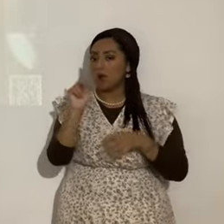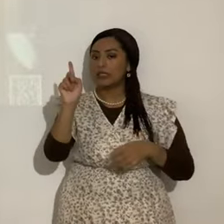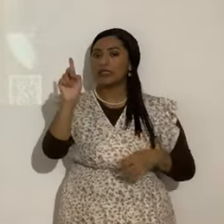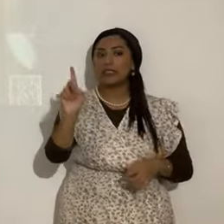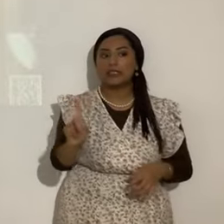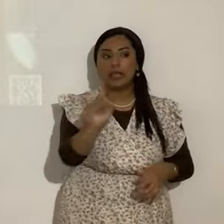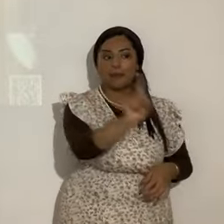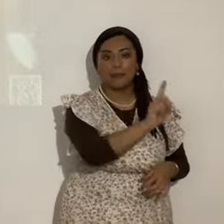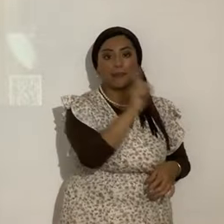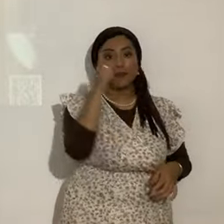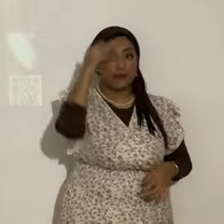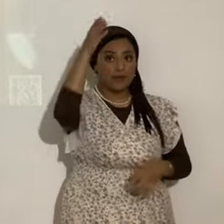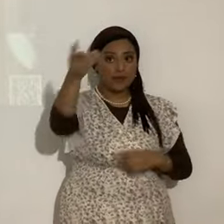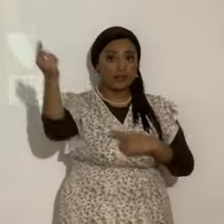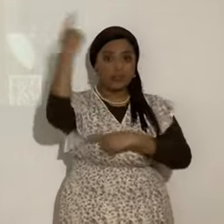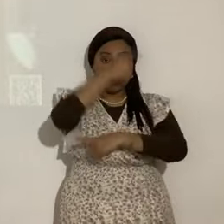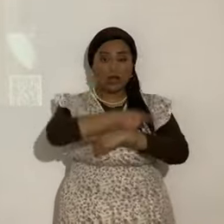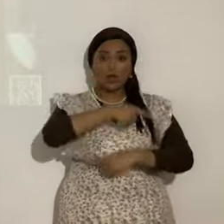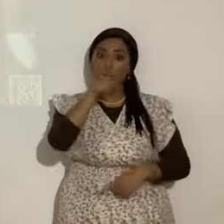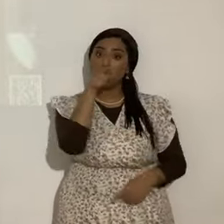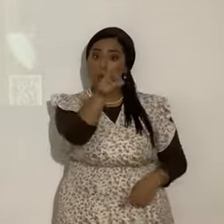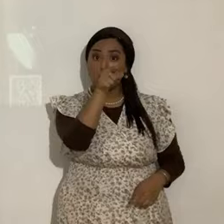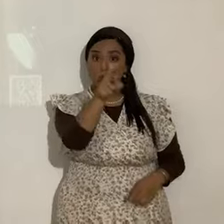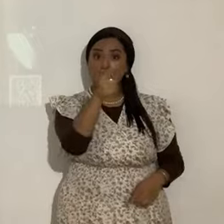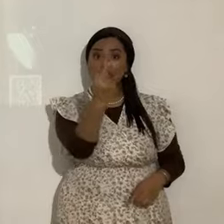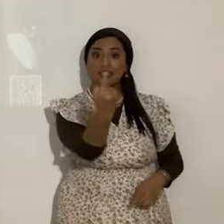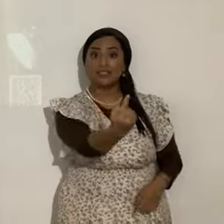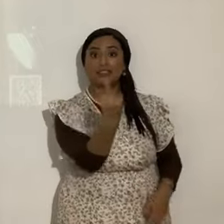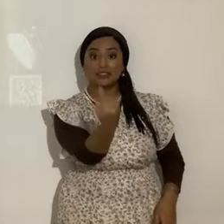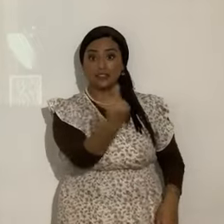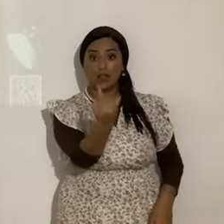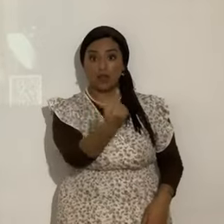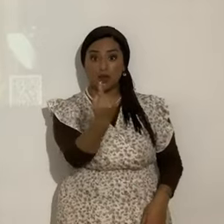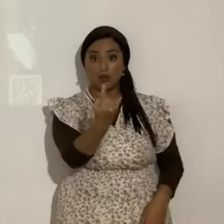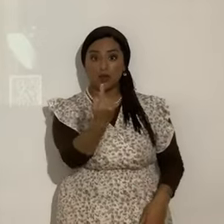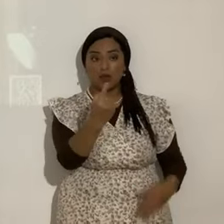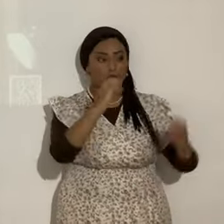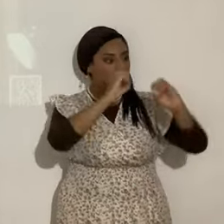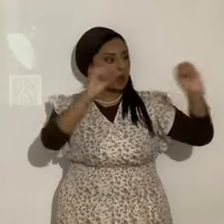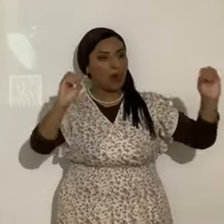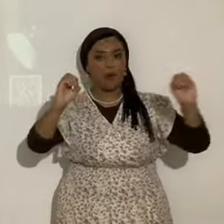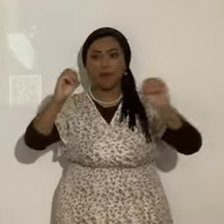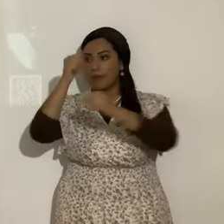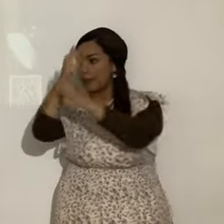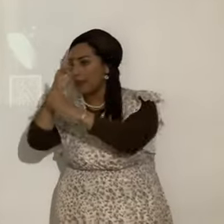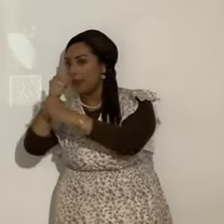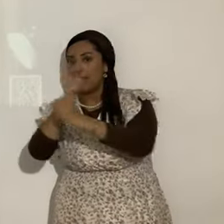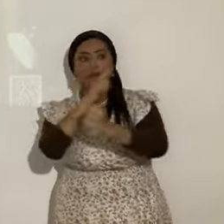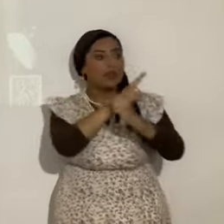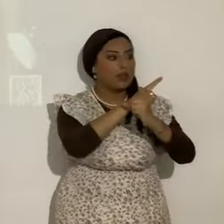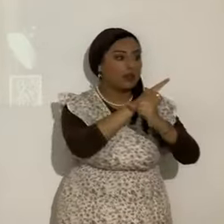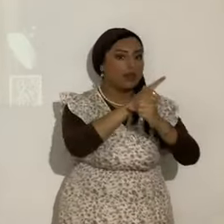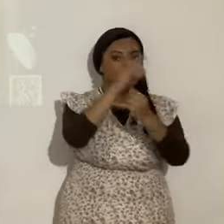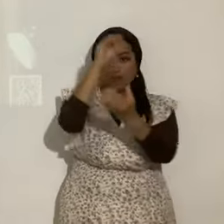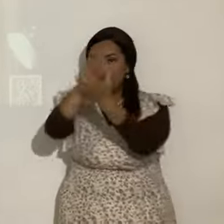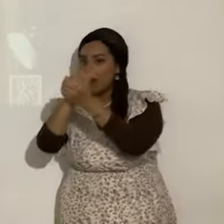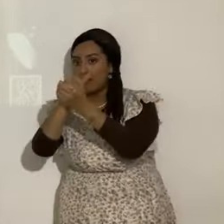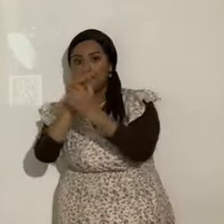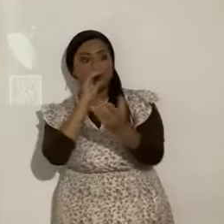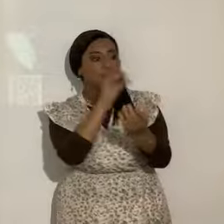Porque algún día vas a estar tú. Solito. Sin ningún hermano. Sin tu esposa. O sin tu esposo. Sin el rued